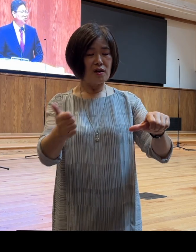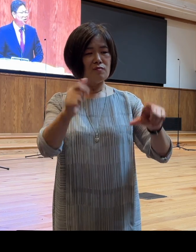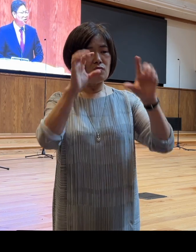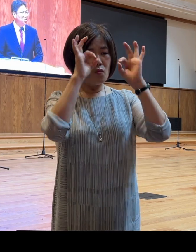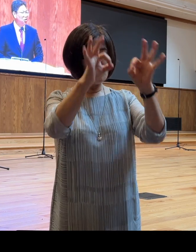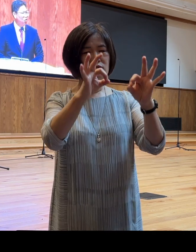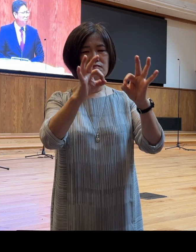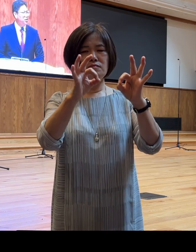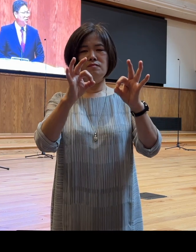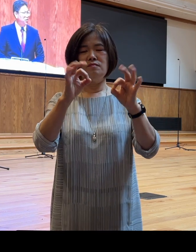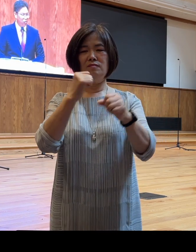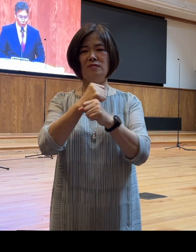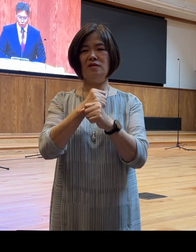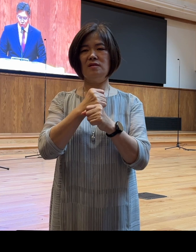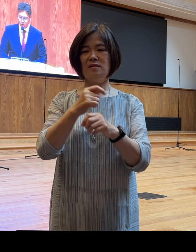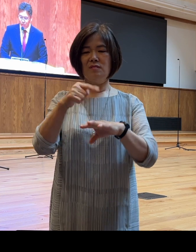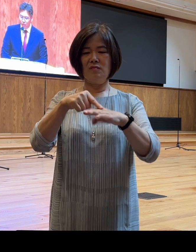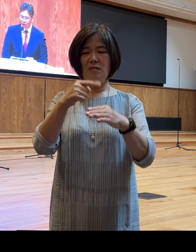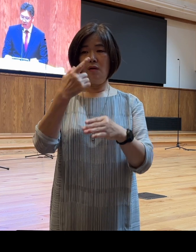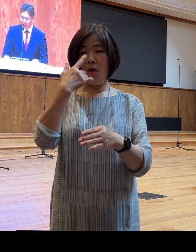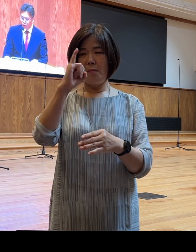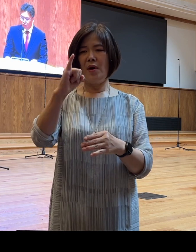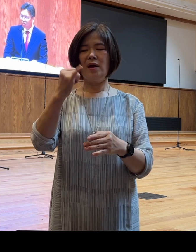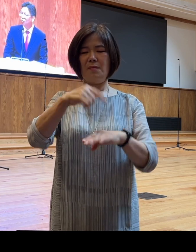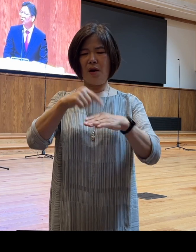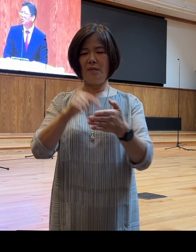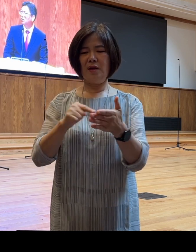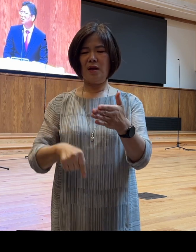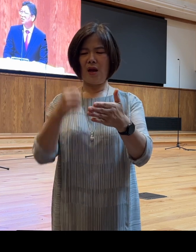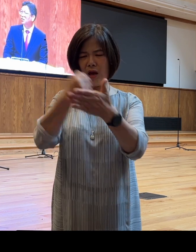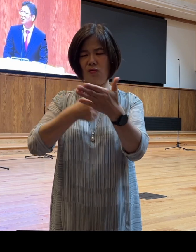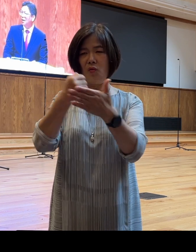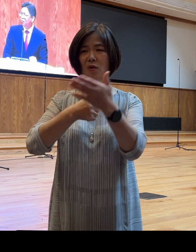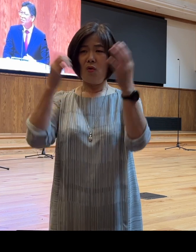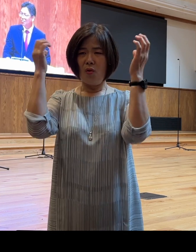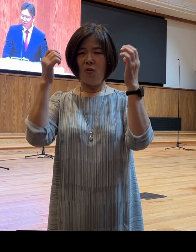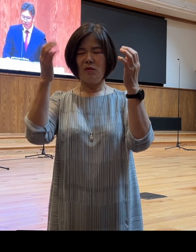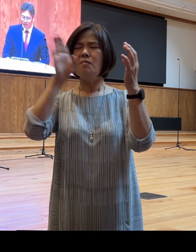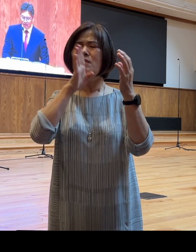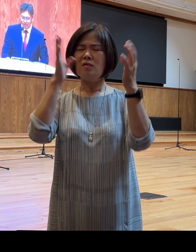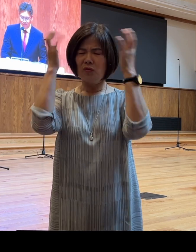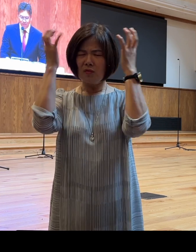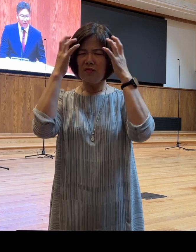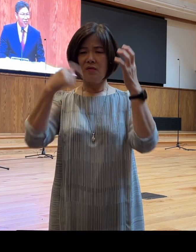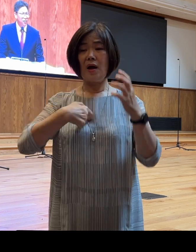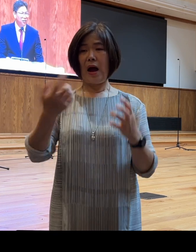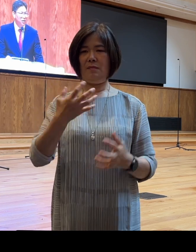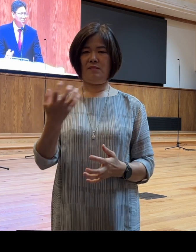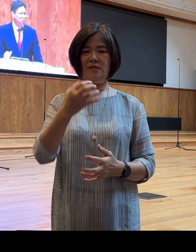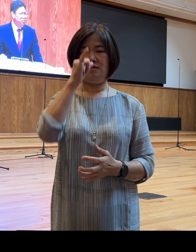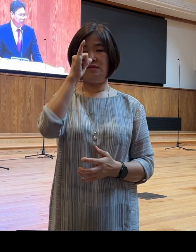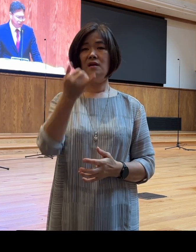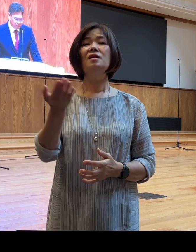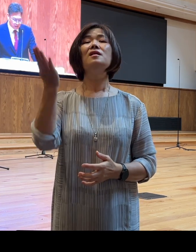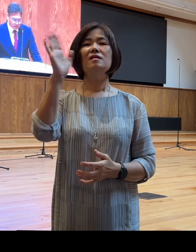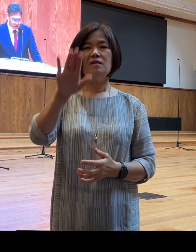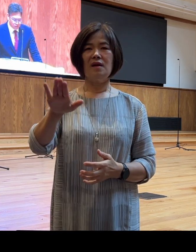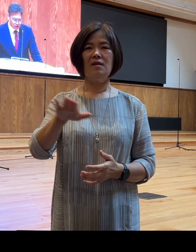얼마나 고통스럽고 애통하고 아픈 마음이었을까요? 하지만 여러분 우리가 여기서